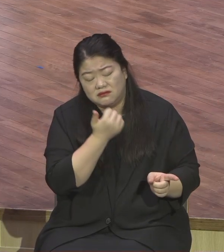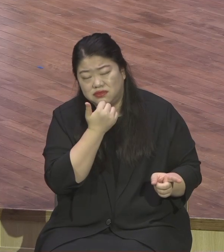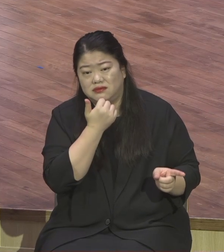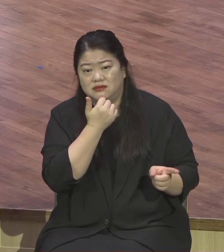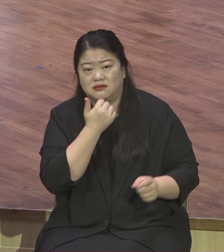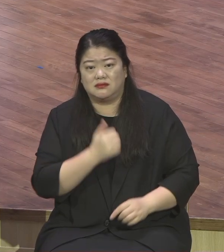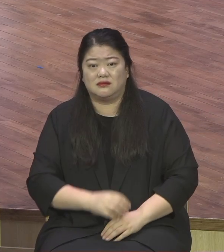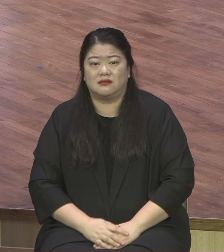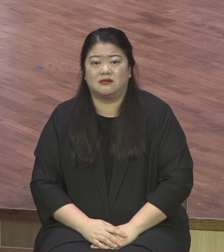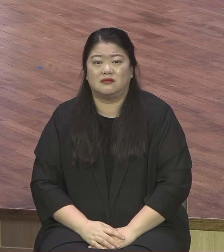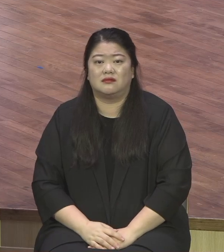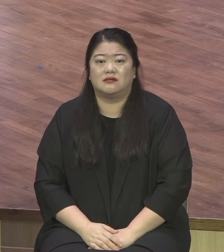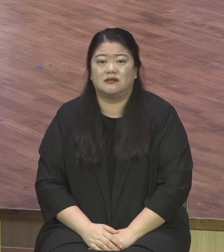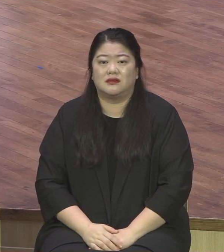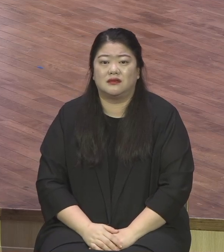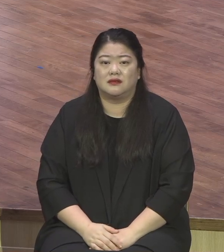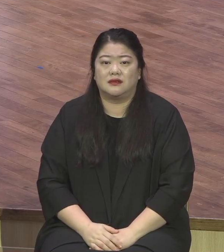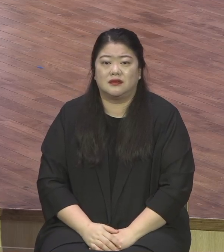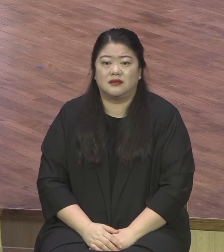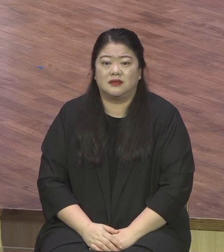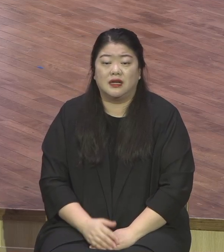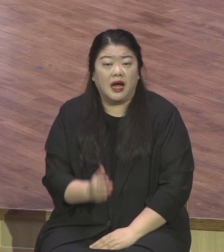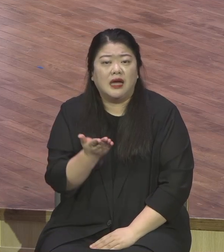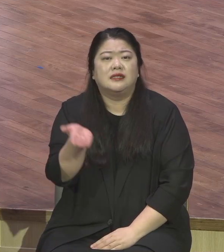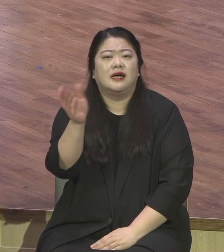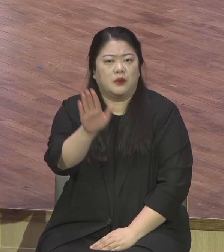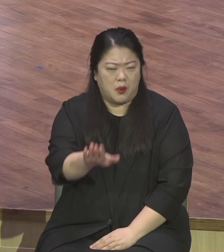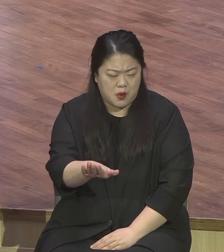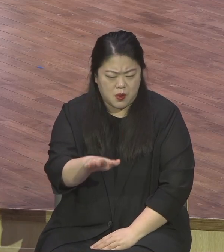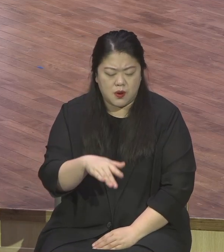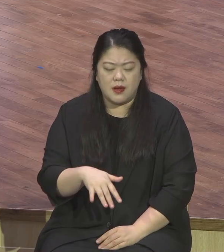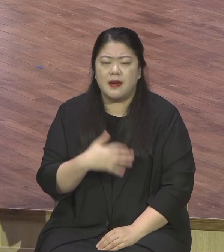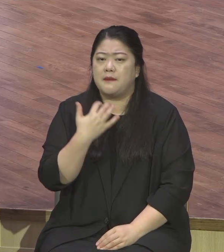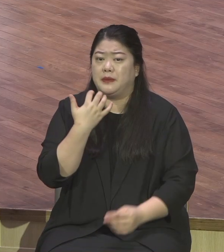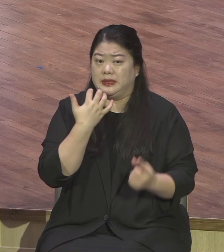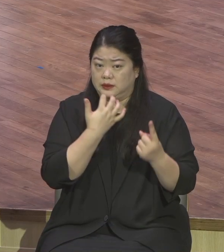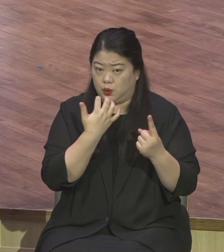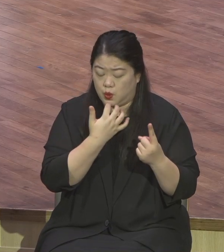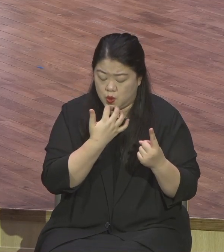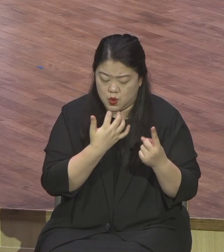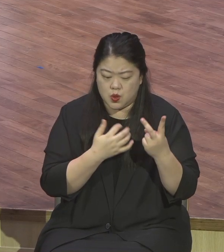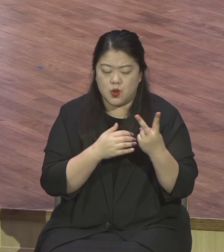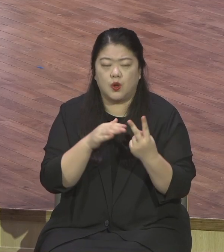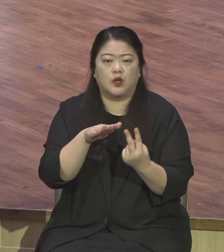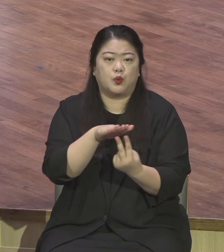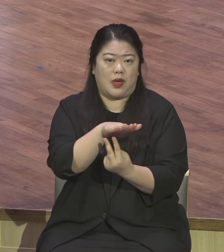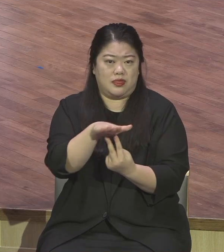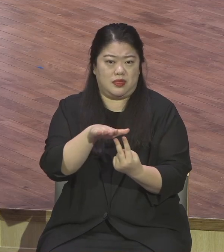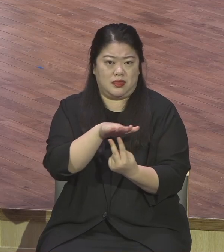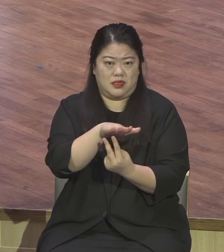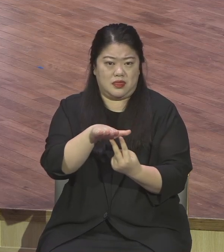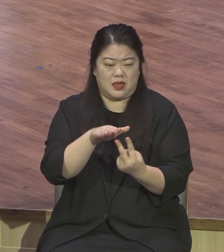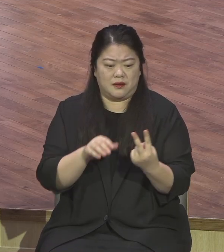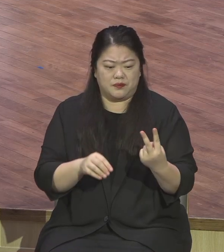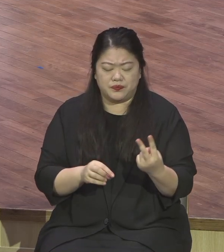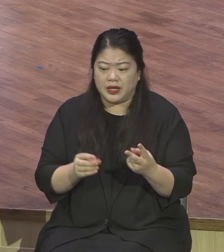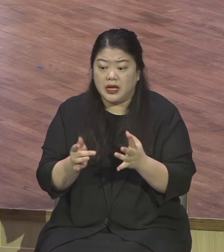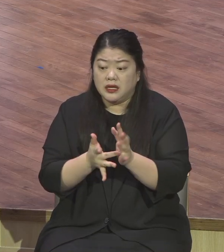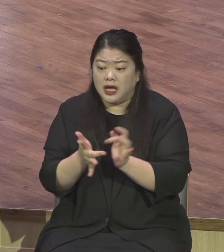베드로와 요한은 양심이 좀 꺼려가지고 예수님이 잡혀서 가는데 어디로 가는지 어떻게